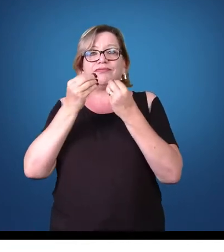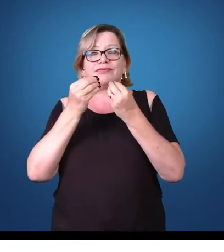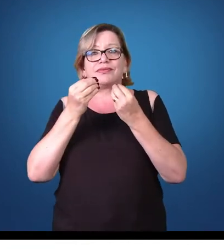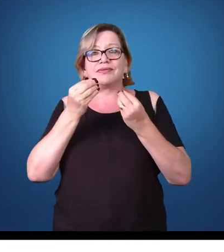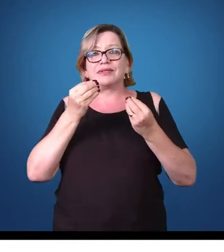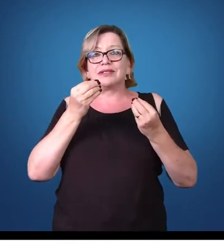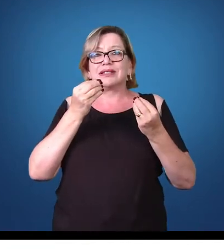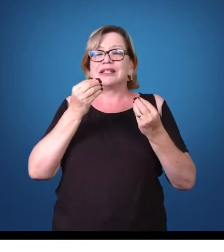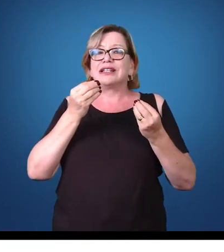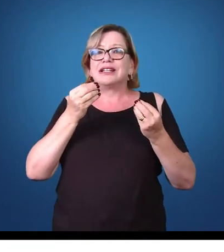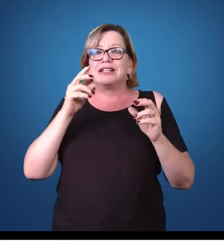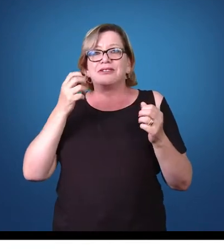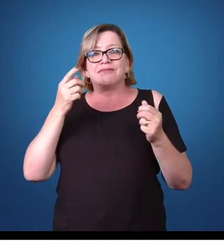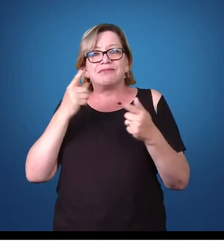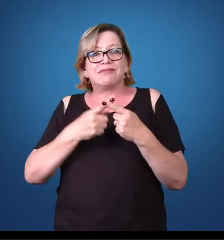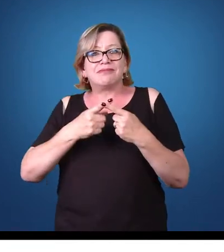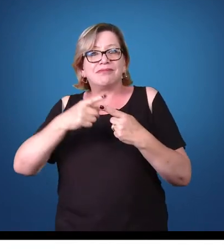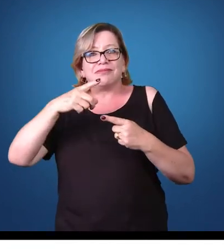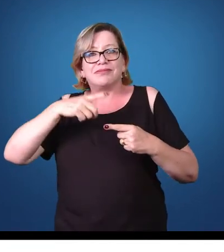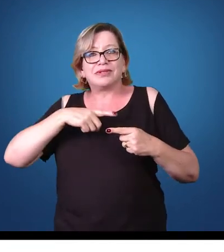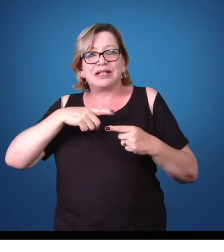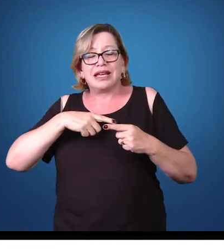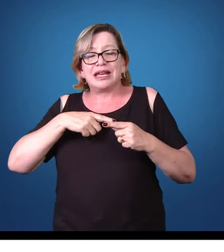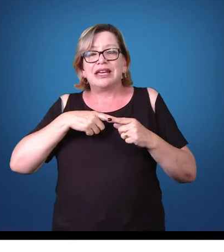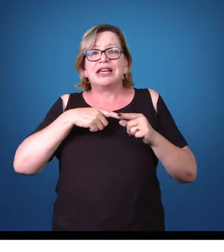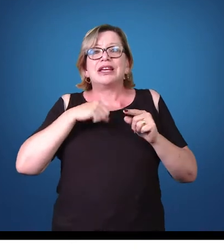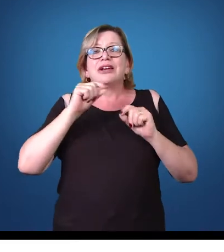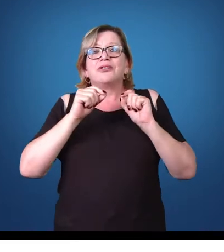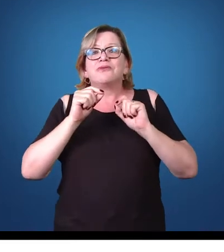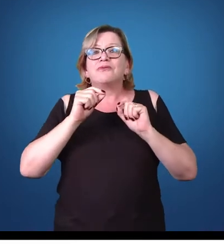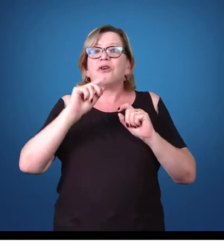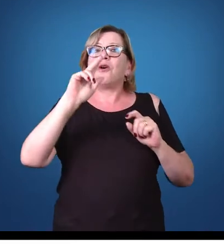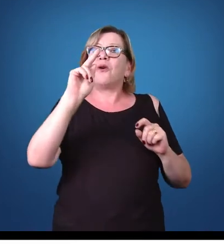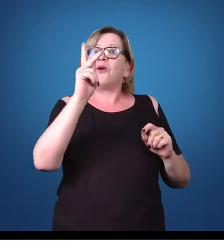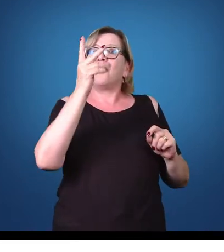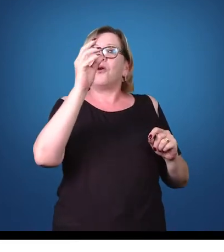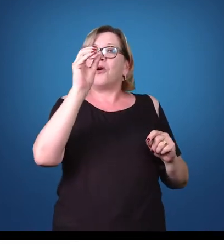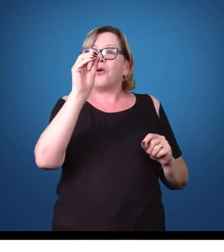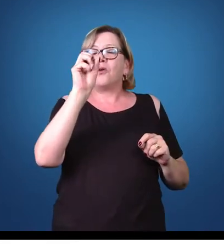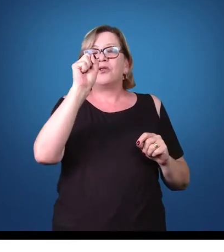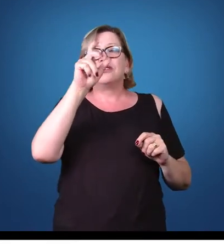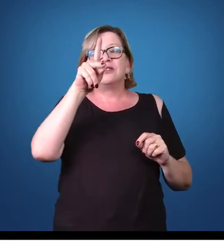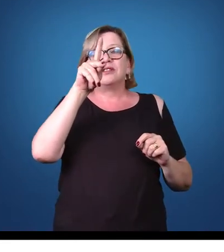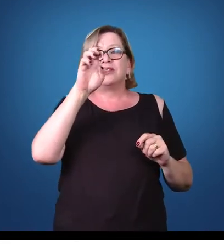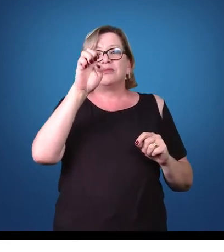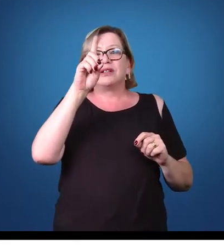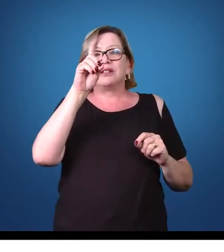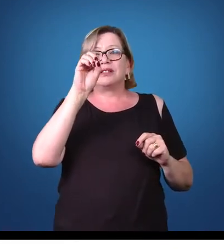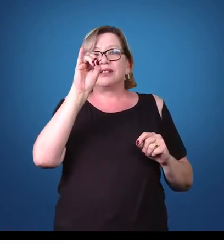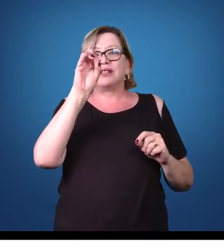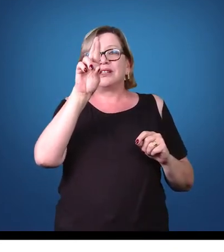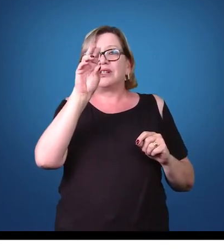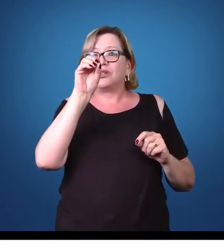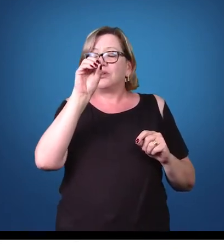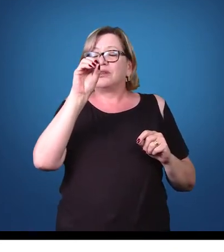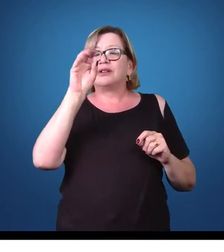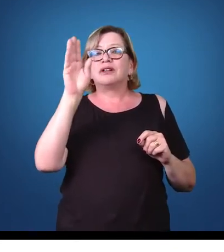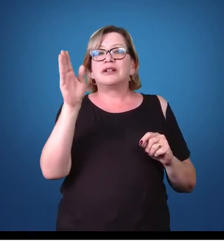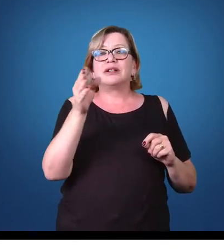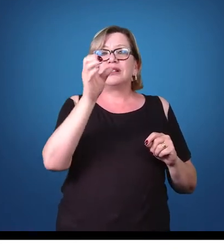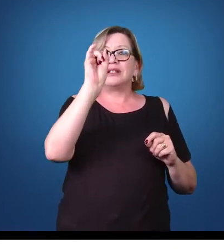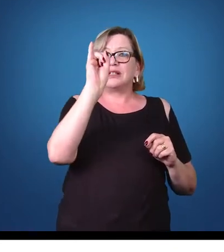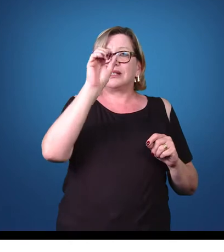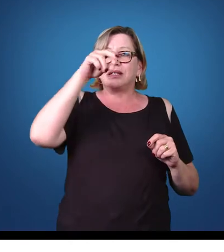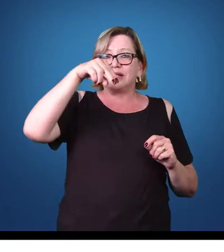por conta que existe também o hospedeiro intermediário, que por definição é o hospedeiro onde o parasita se